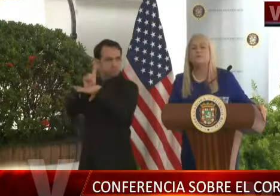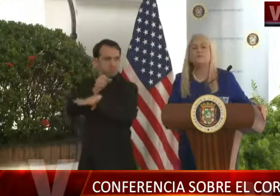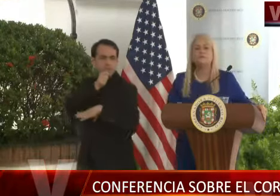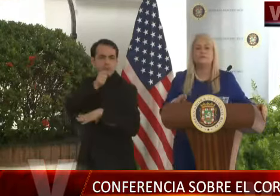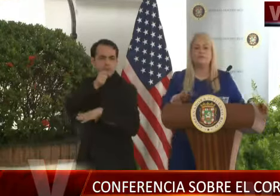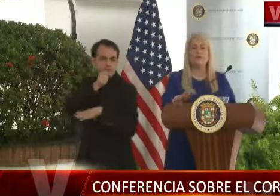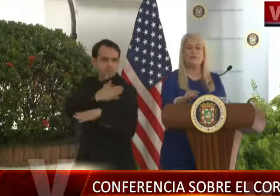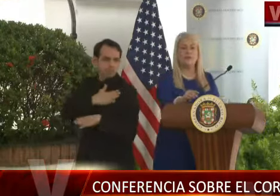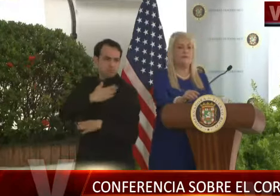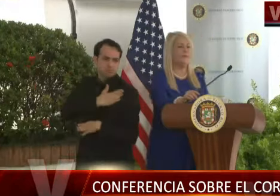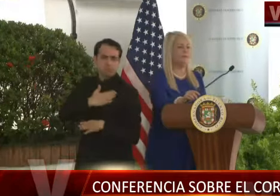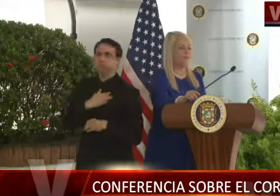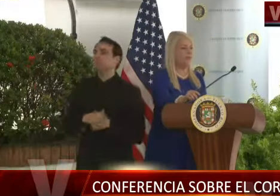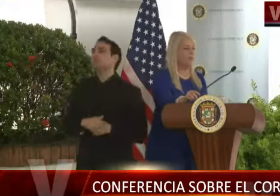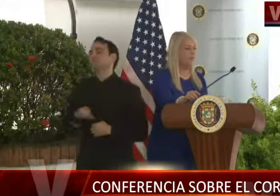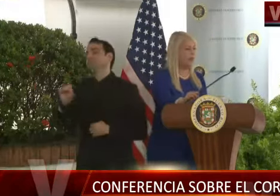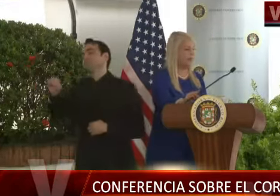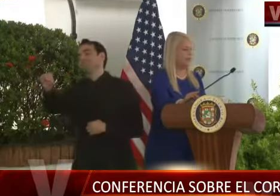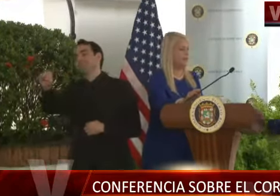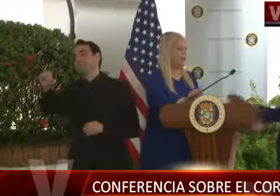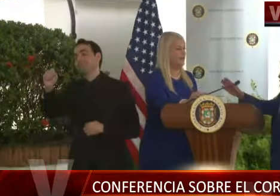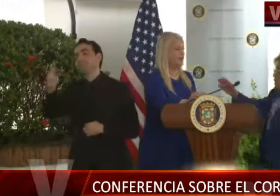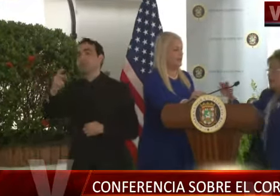si puede pasar al podio, por favor, doctora. Gracias.